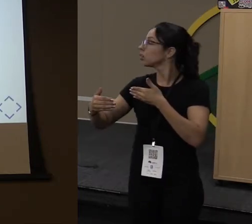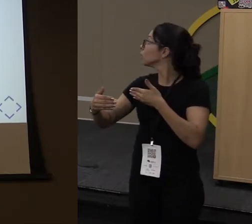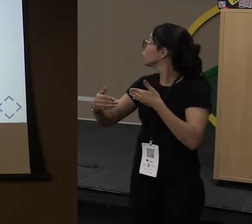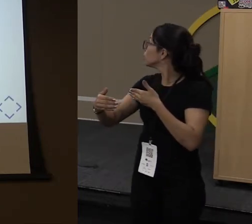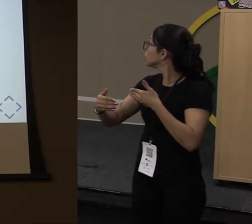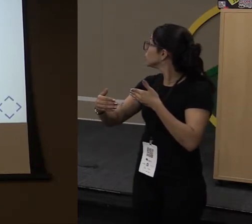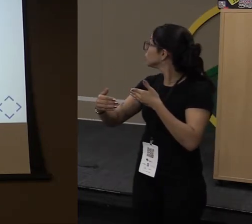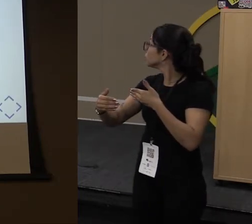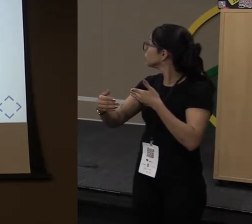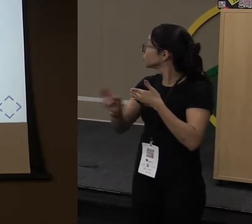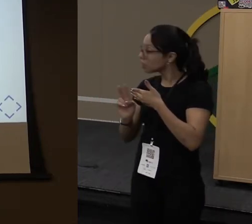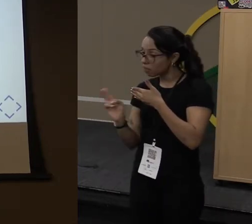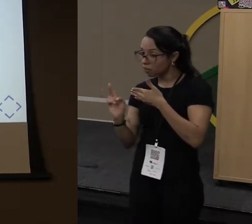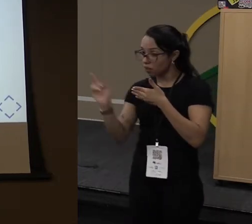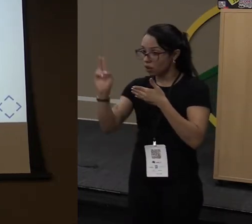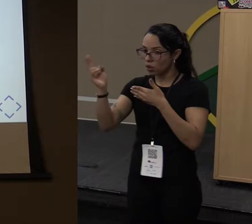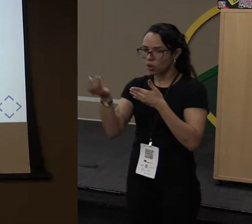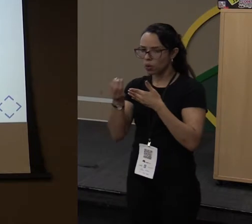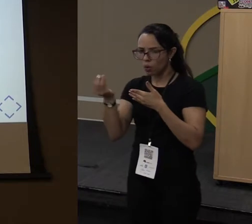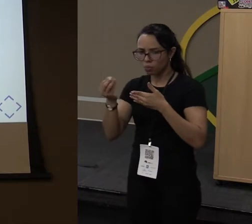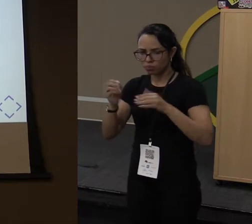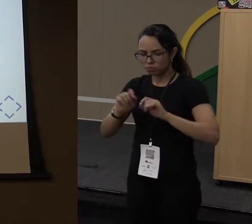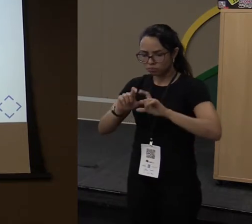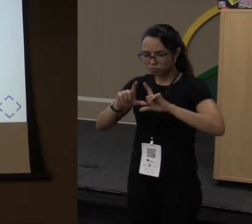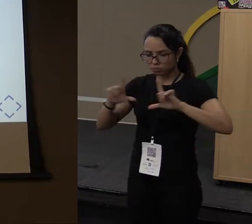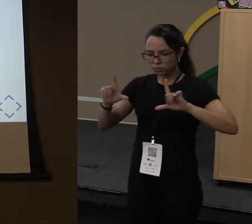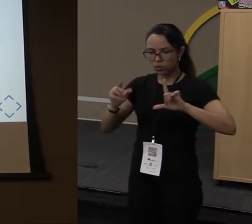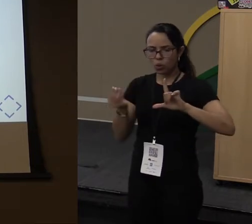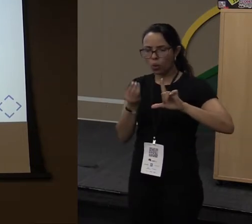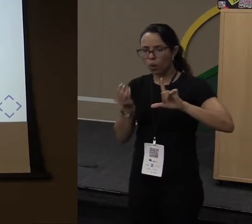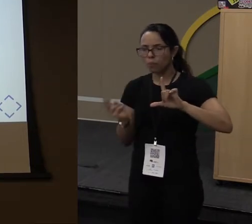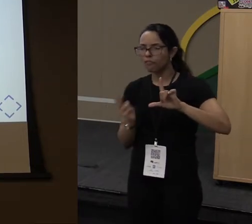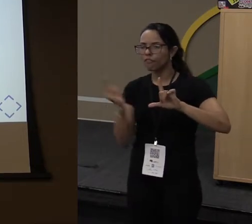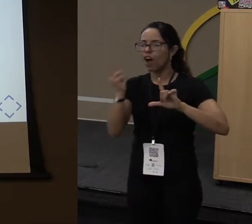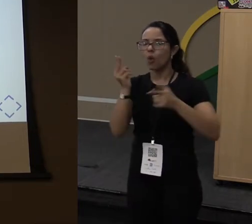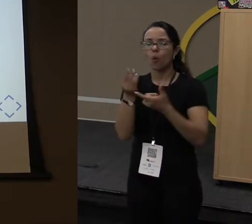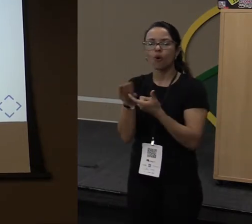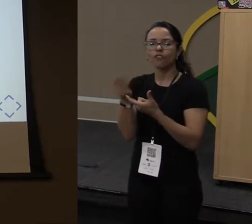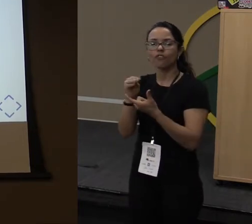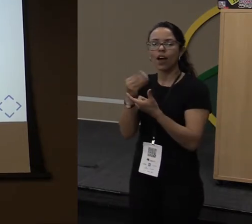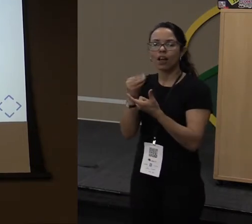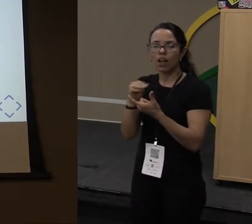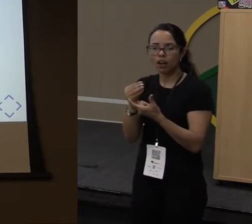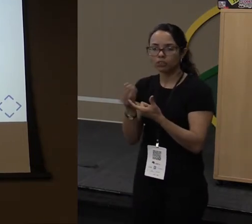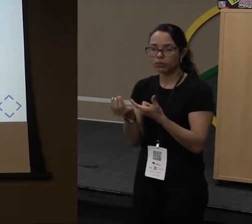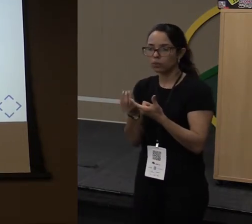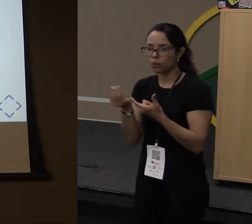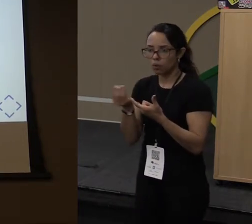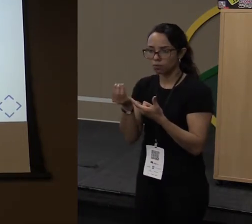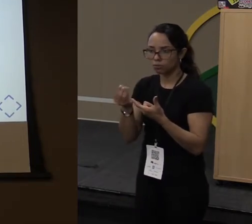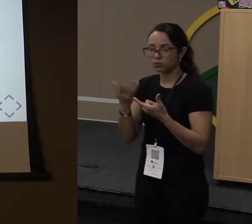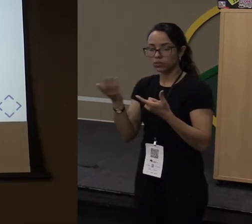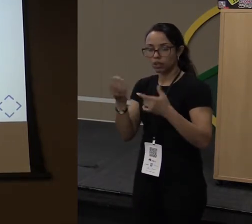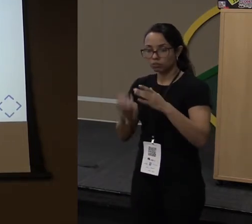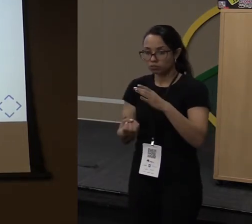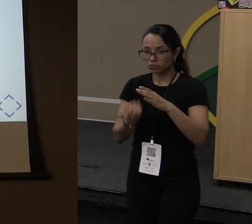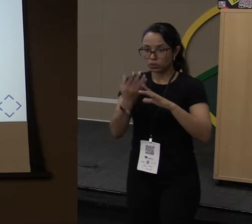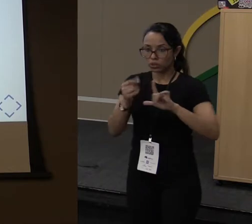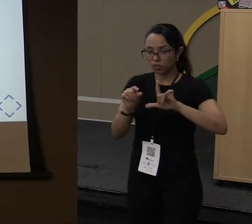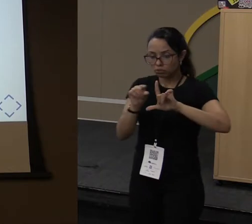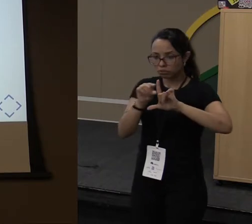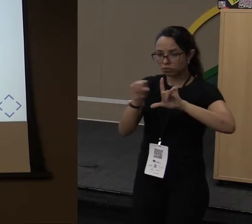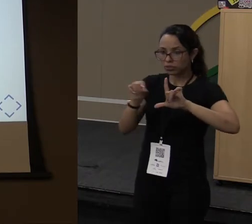E como é que isso funciona? Quando eu falei de distribuir valores a uma variável, é basicamente isso aqui. Eu estou criando uma string chamada nome, onde eu estou passando meu nome.